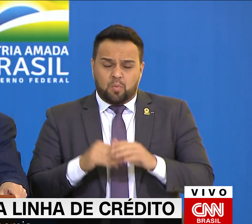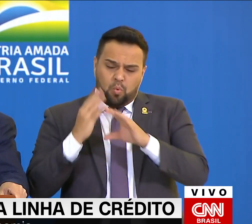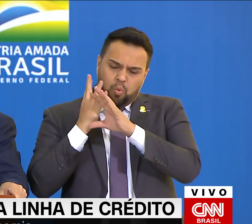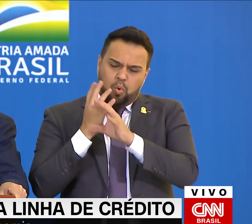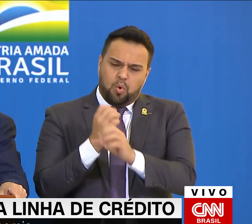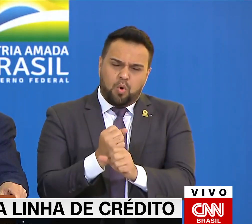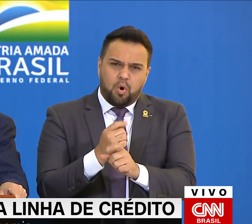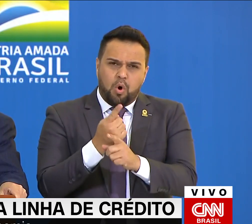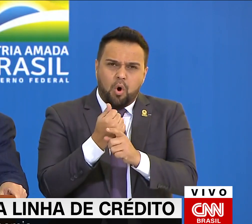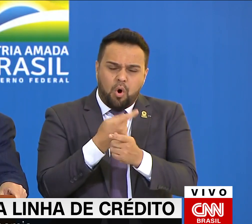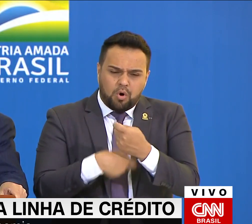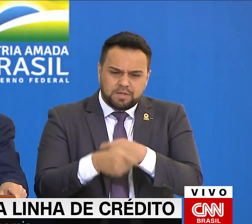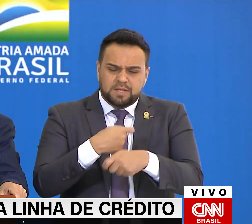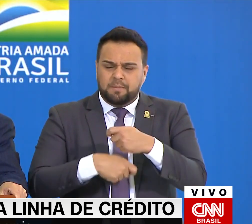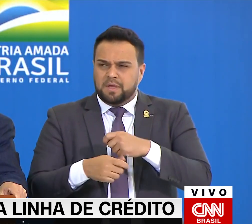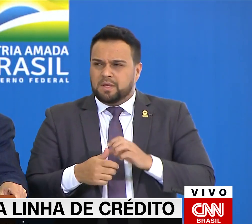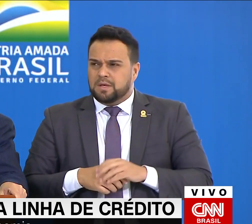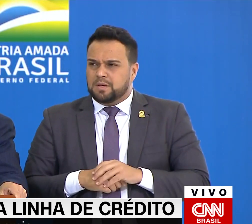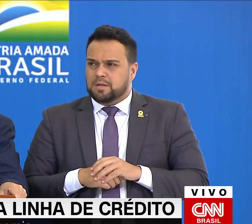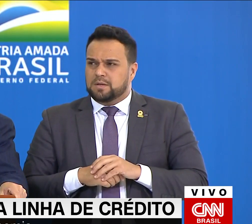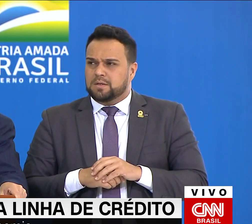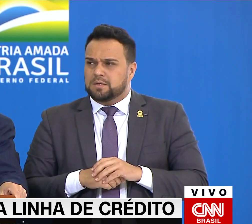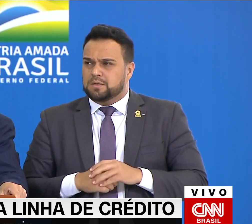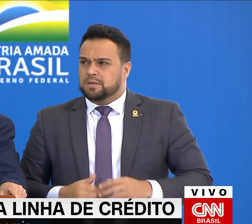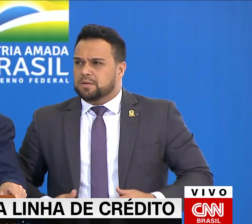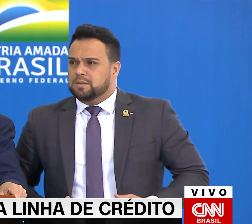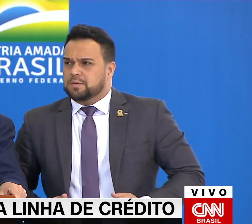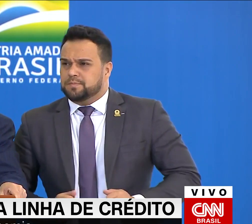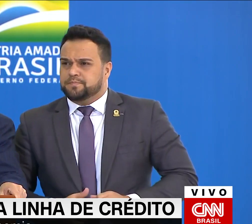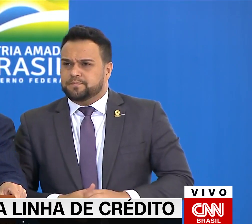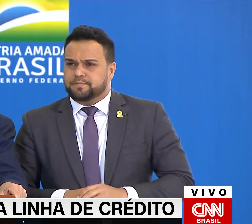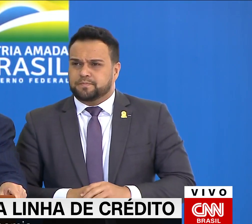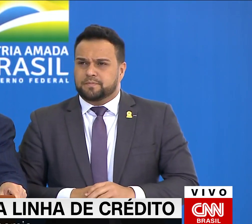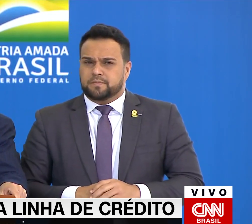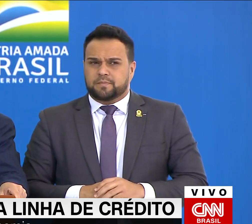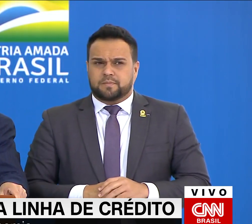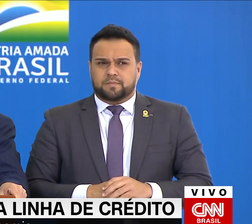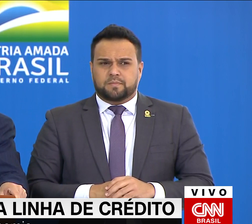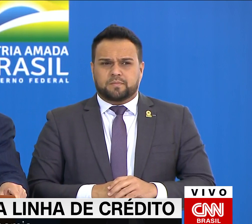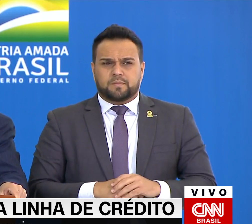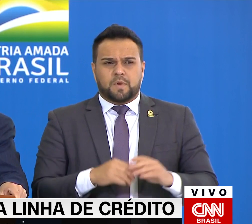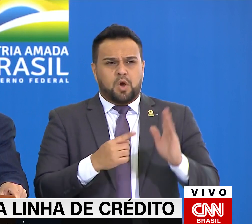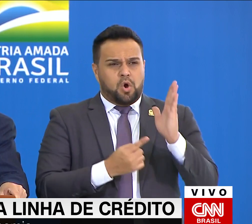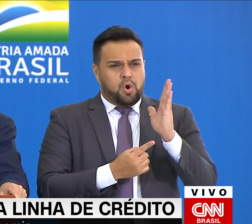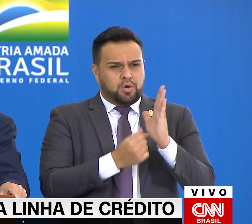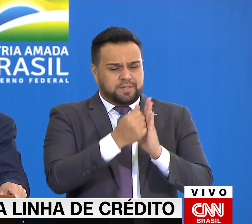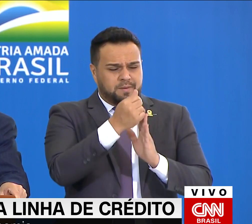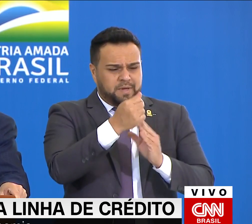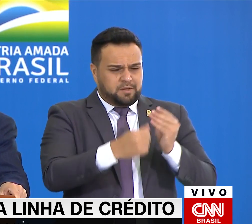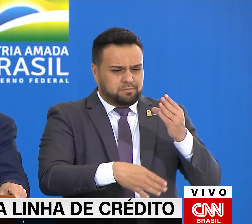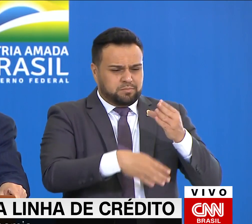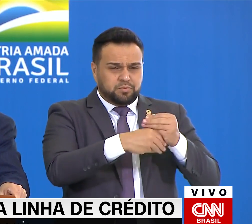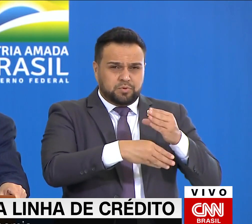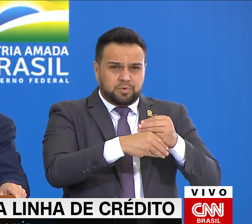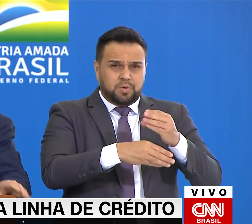extraordinário para podermos combater a pandemia. E agora,